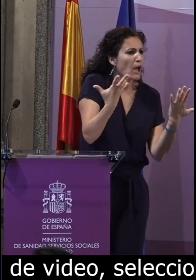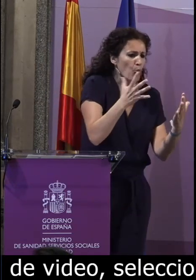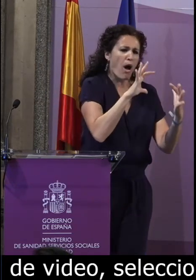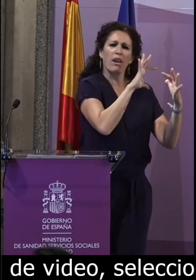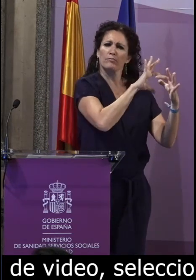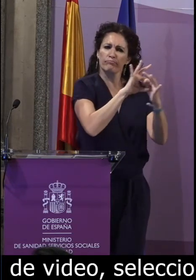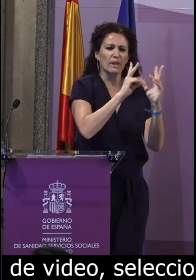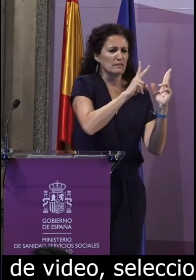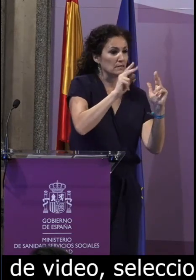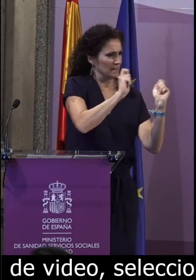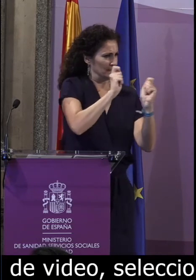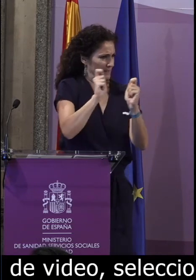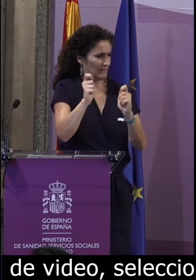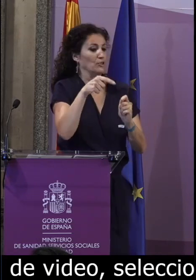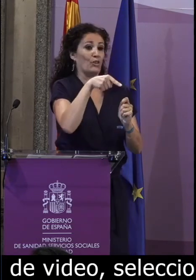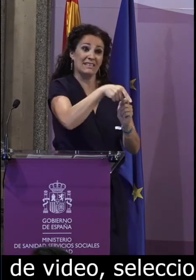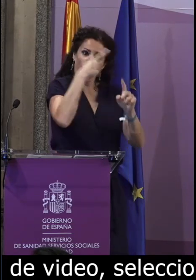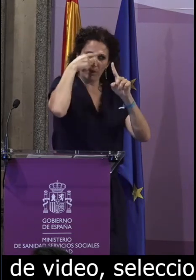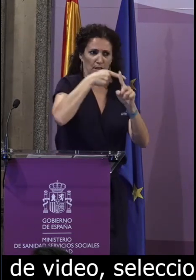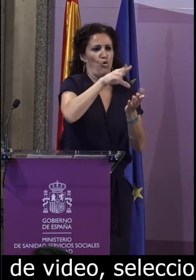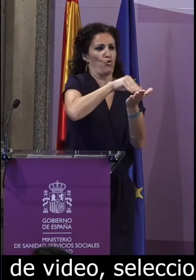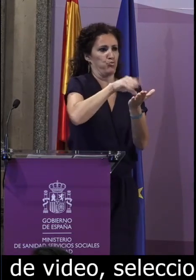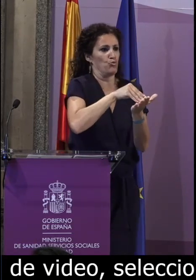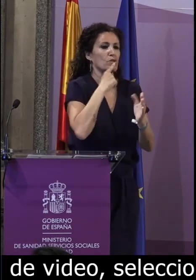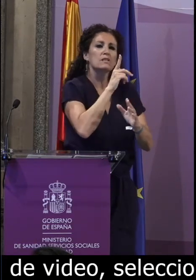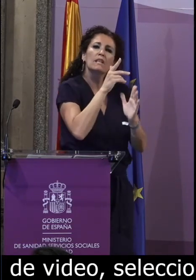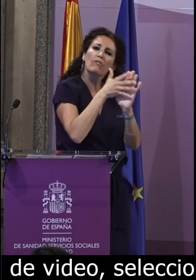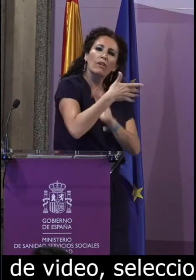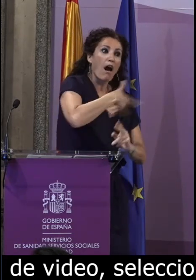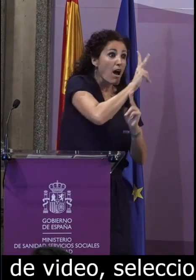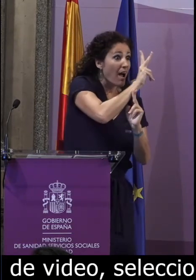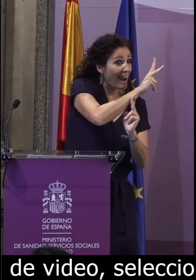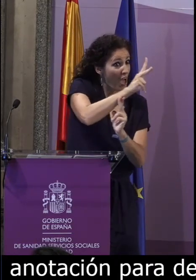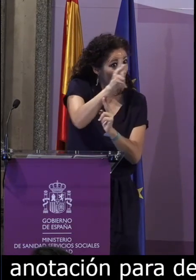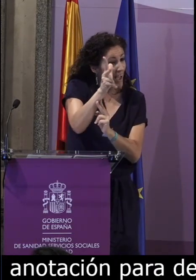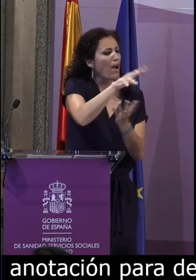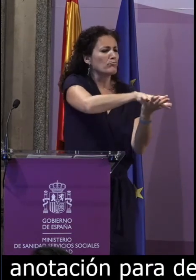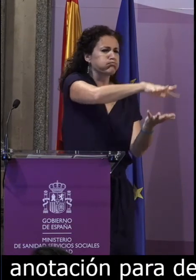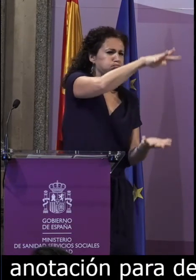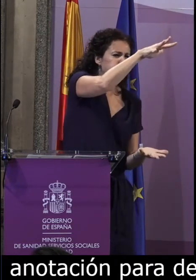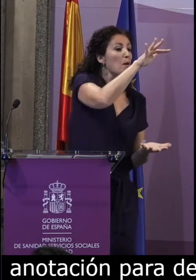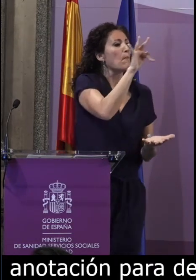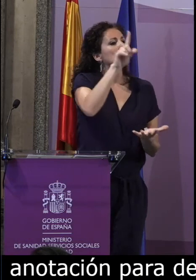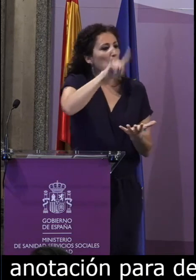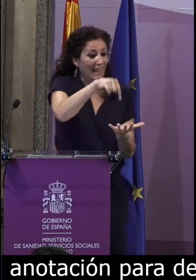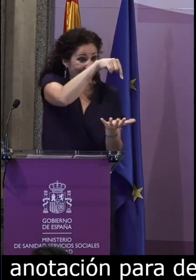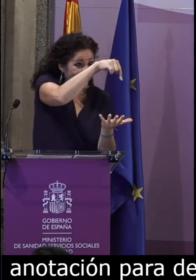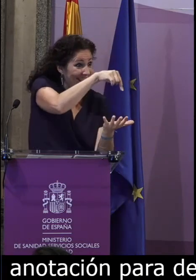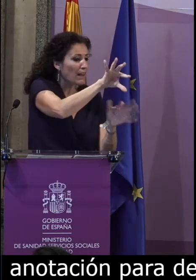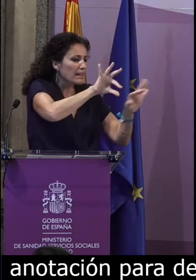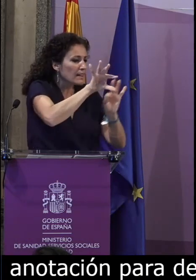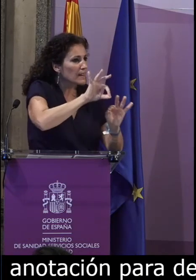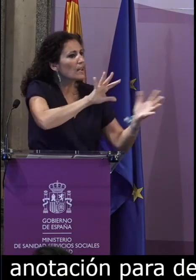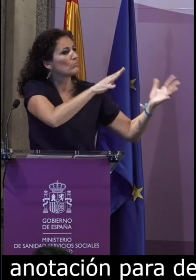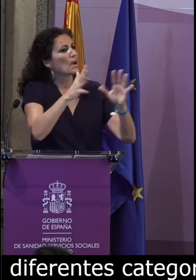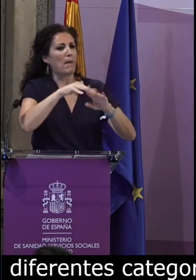para determinar en función de las diferentes categorías gramaticales el material que se ha